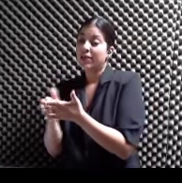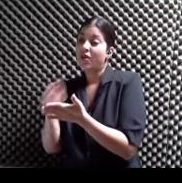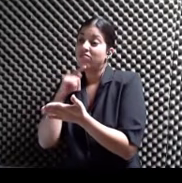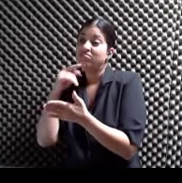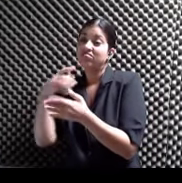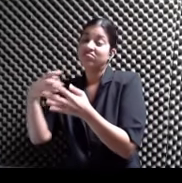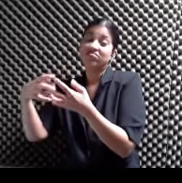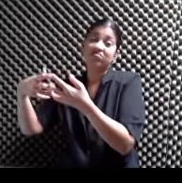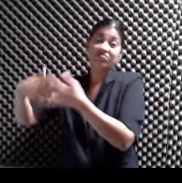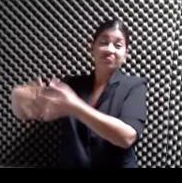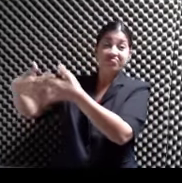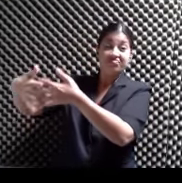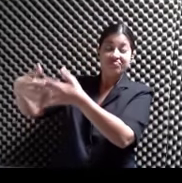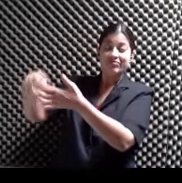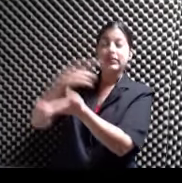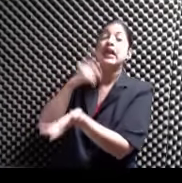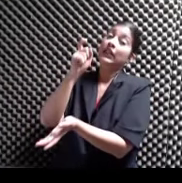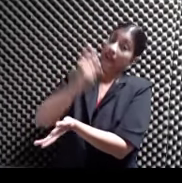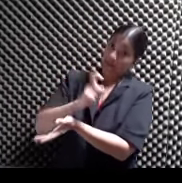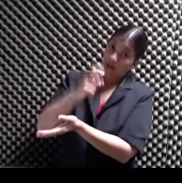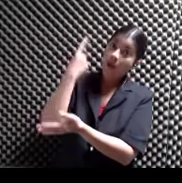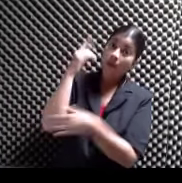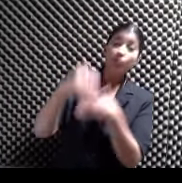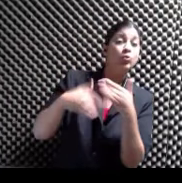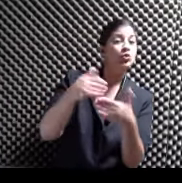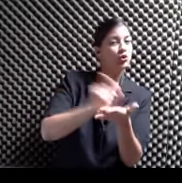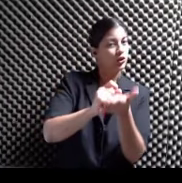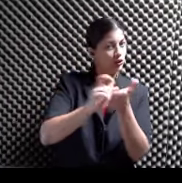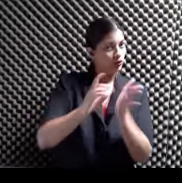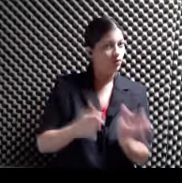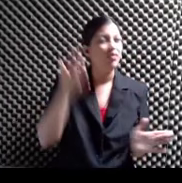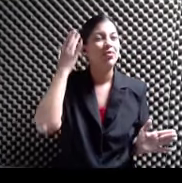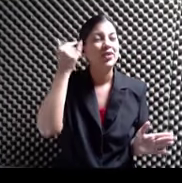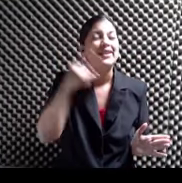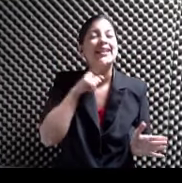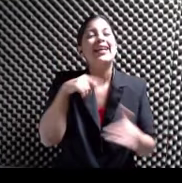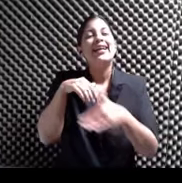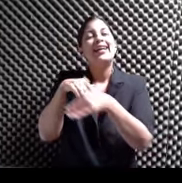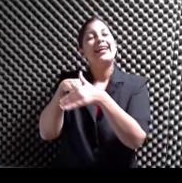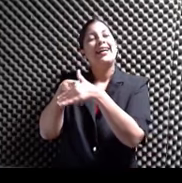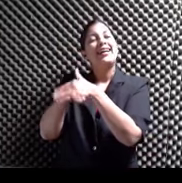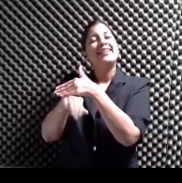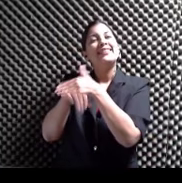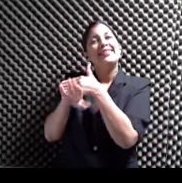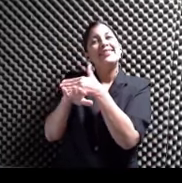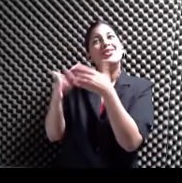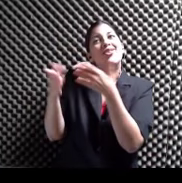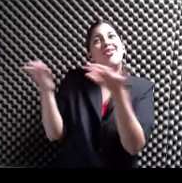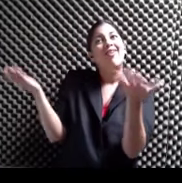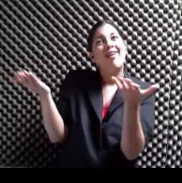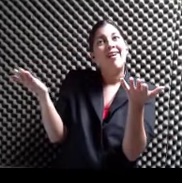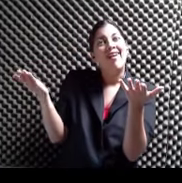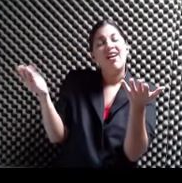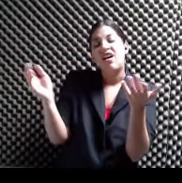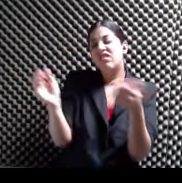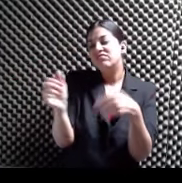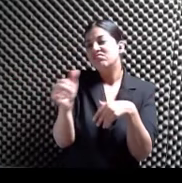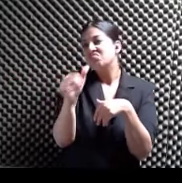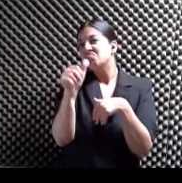también es súper necesario Para el proceso de un escritor Porque te da acceso A otros A otros espacios